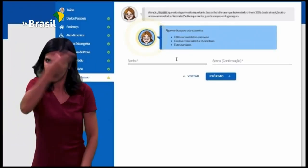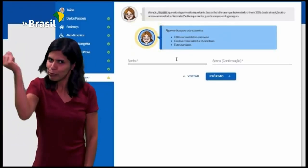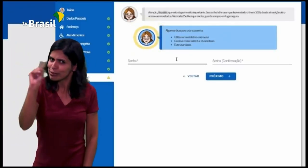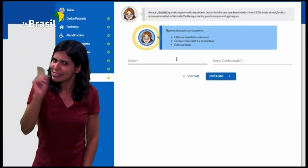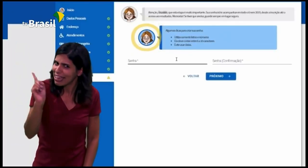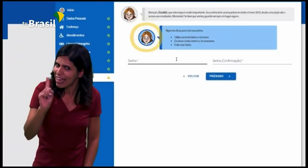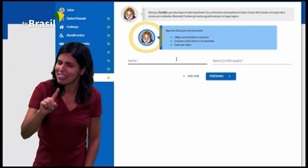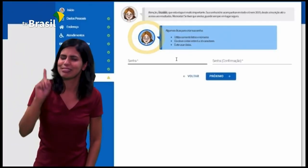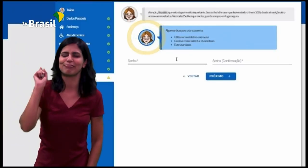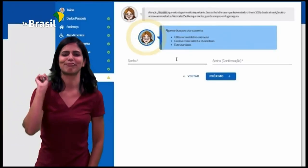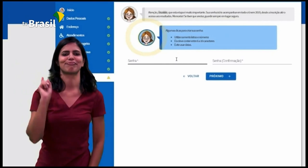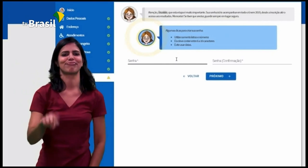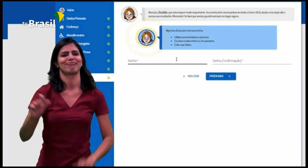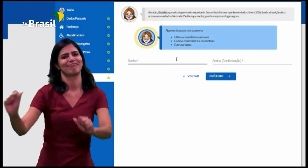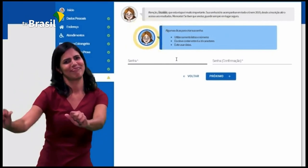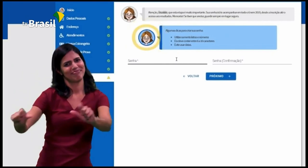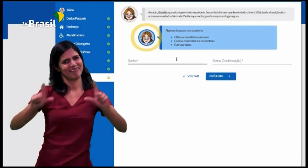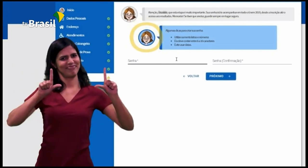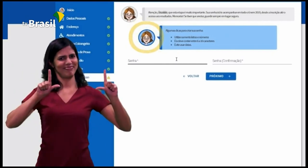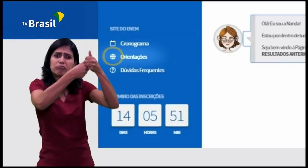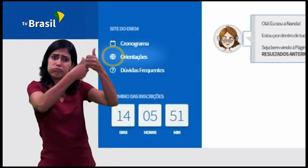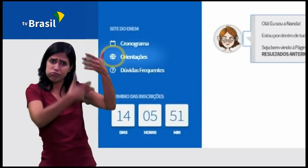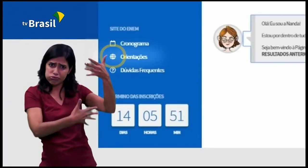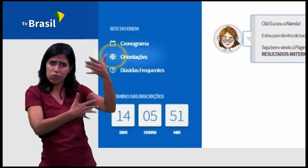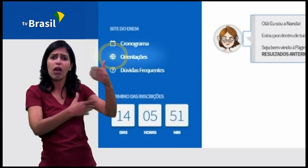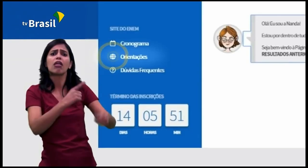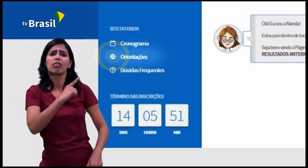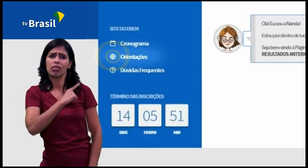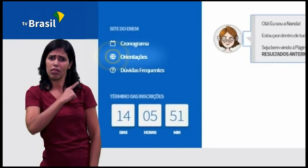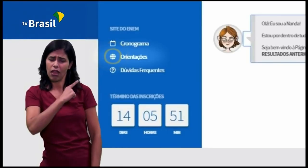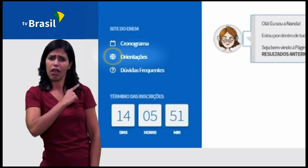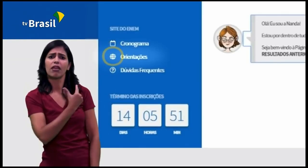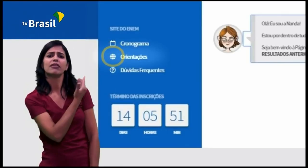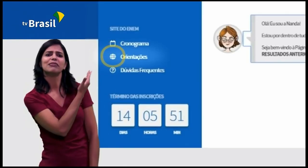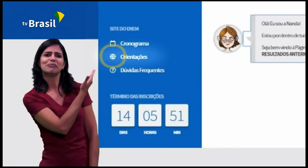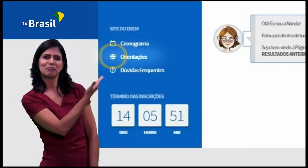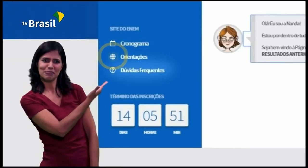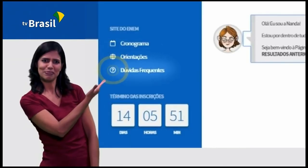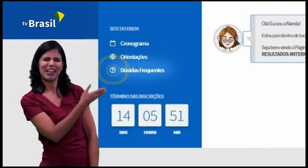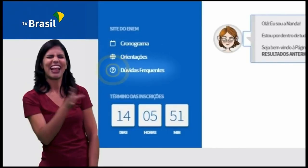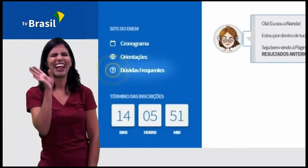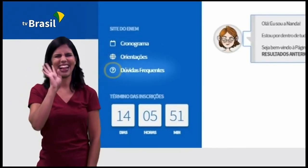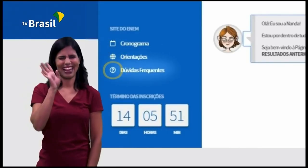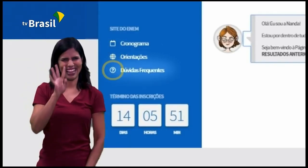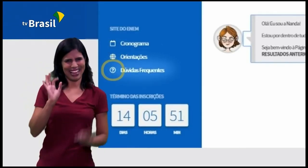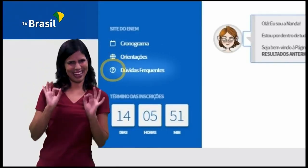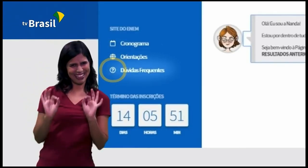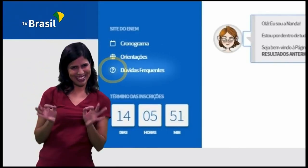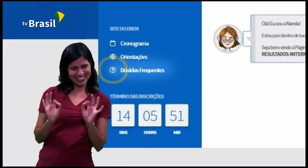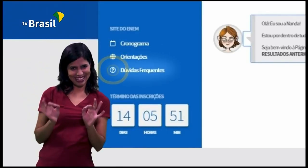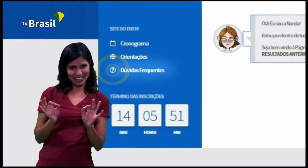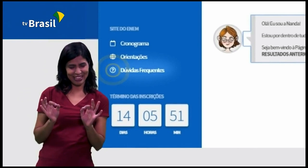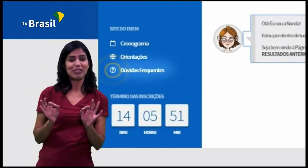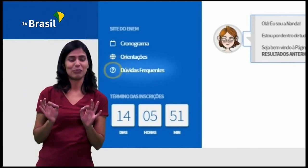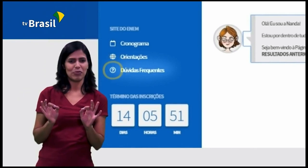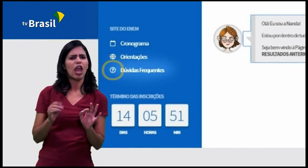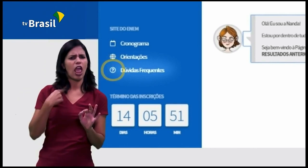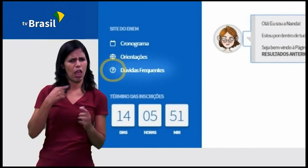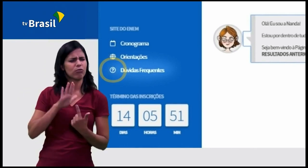um aplicativo que vai te ajudar. Antes de ir para a prova, lembre-se o que você pode levar, o que não pode. Cuidado com o horário.